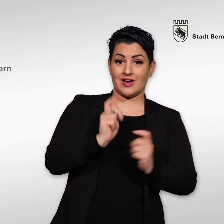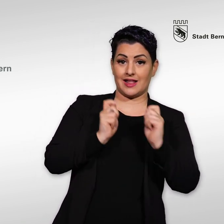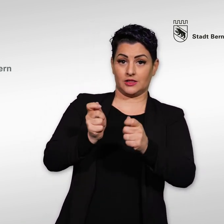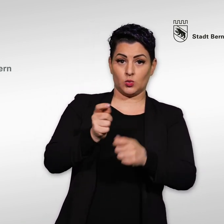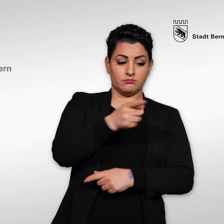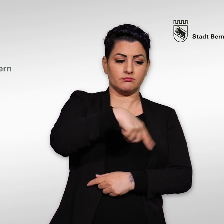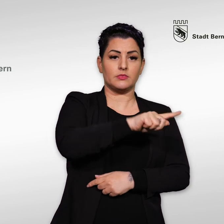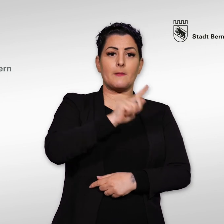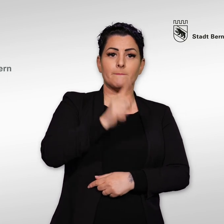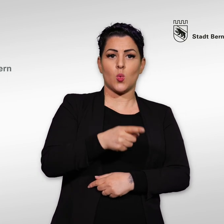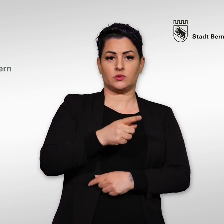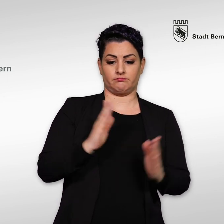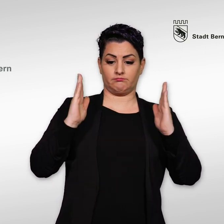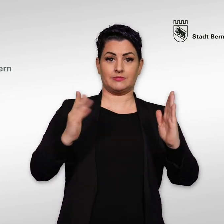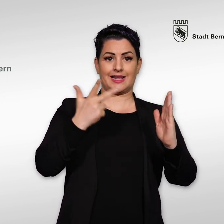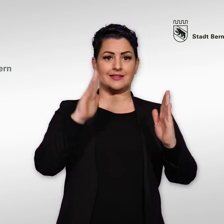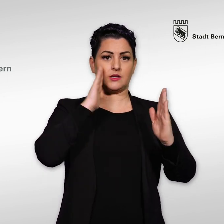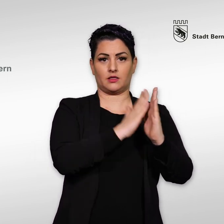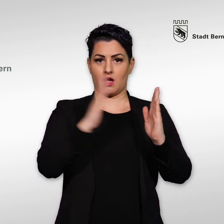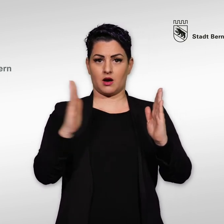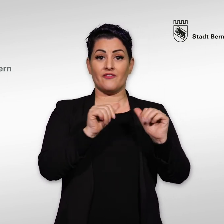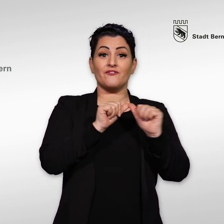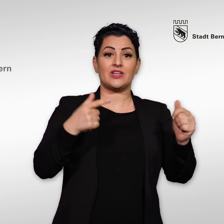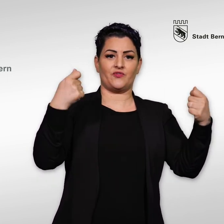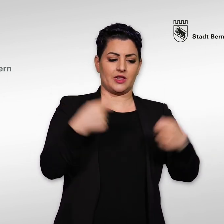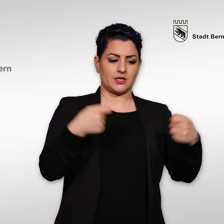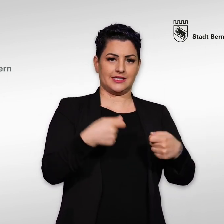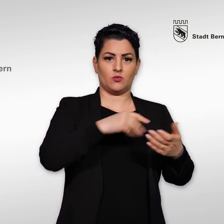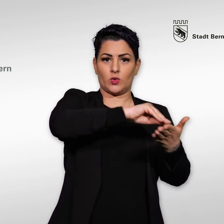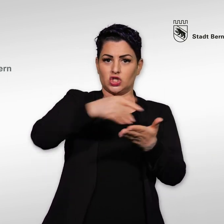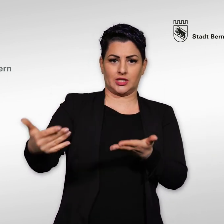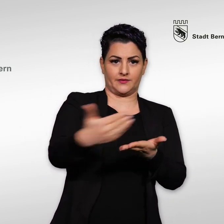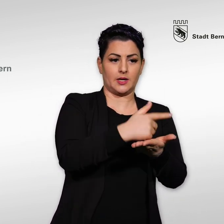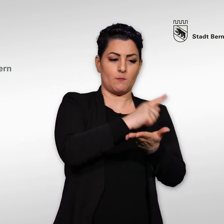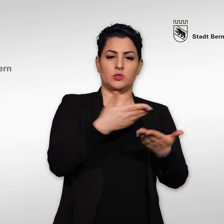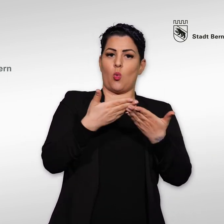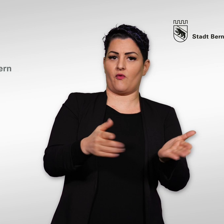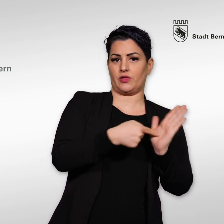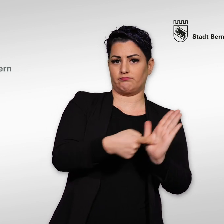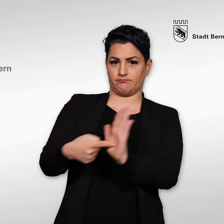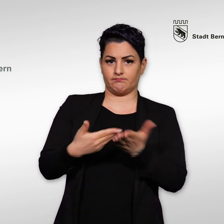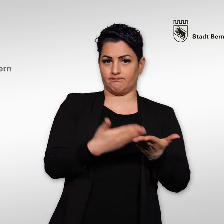müssen bis 30 Tage nach der Feststellung des Zustandekommens die Finanzierung der Unterschriftensammlung offenlegen.